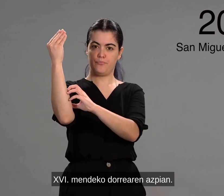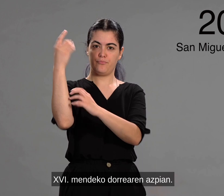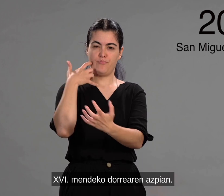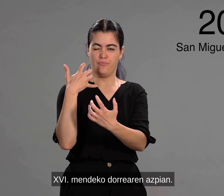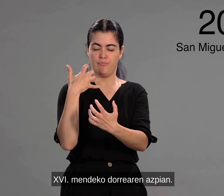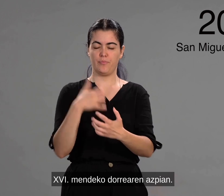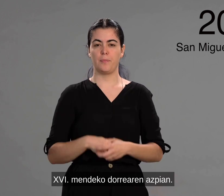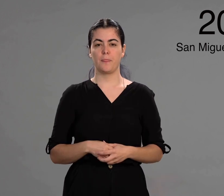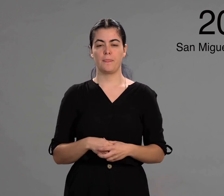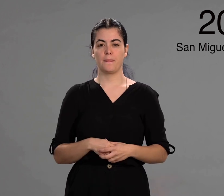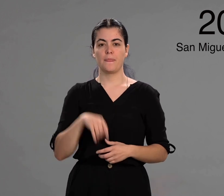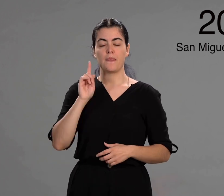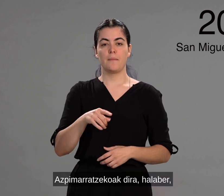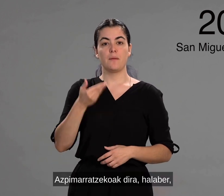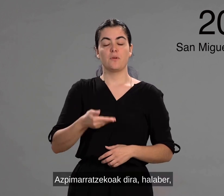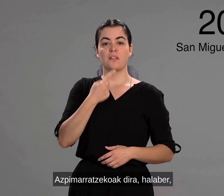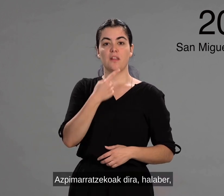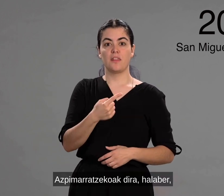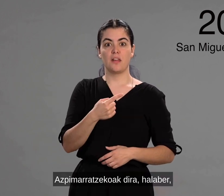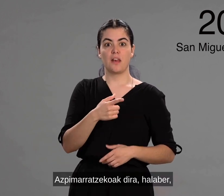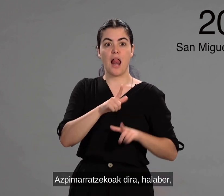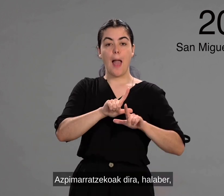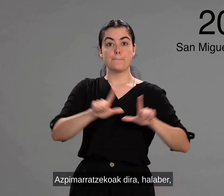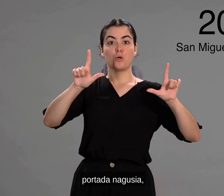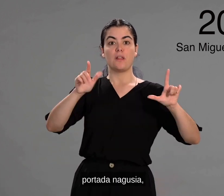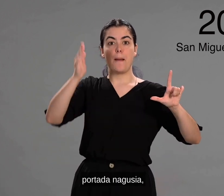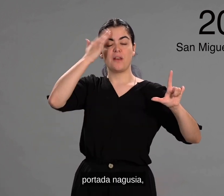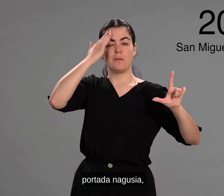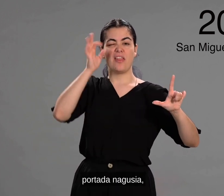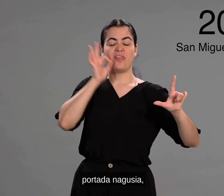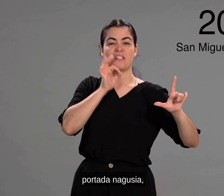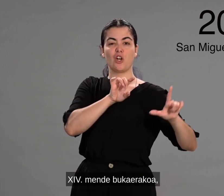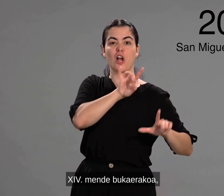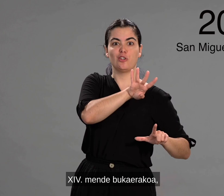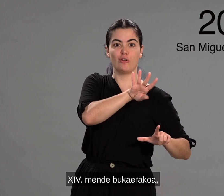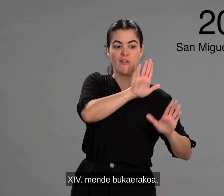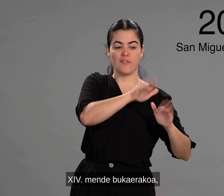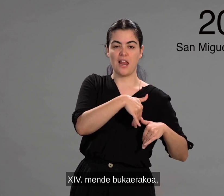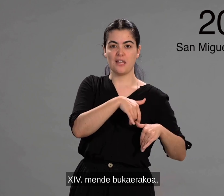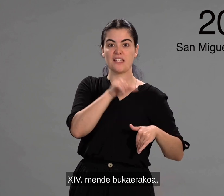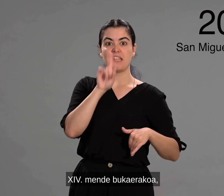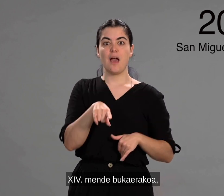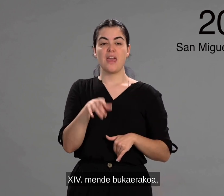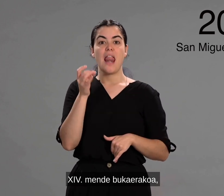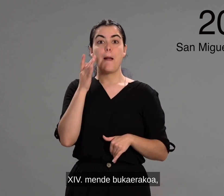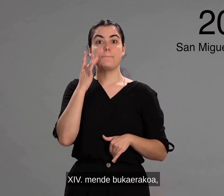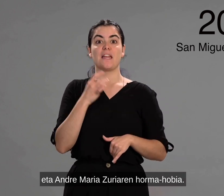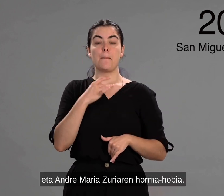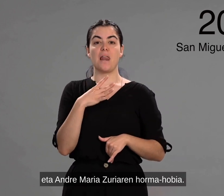dorrearen azpian. Azpi marratzekoak dira alaber portadan agusia amalaugarren mendearen bukaerakoa eta